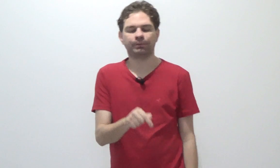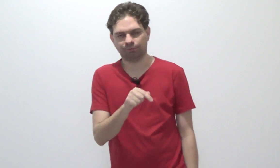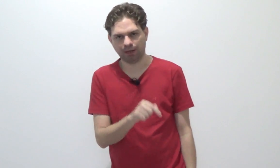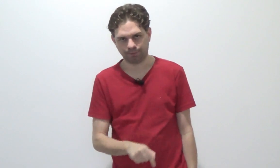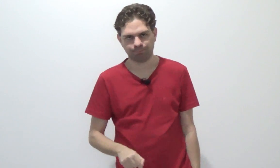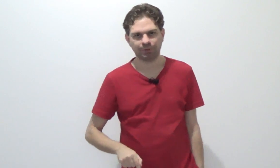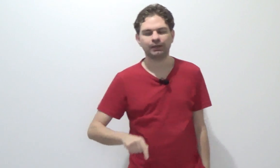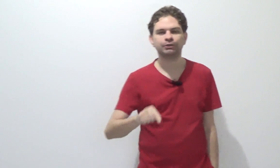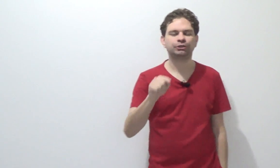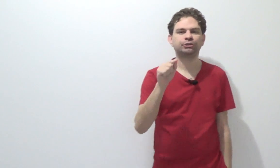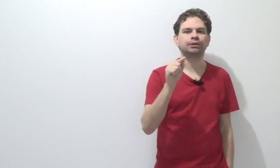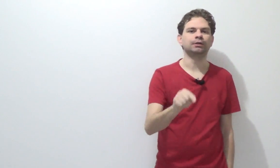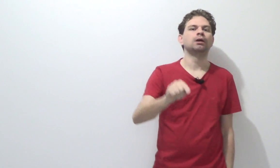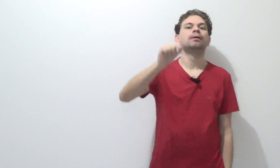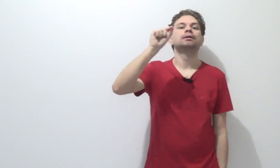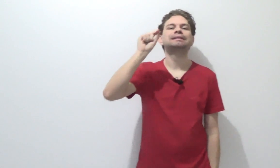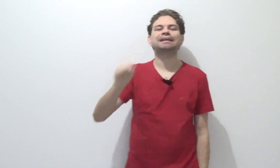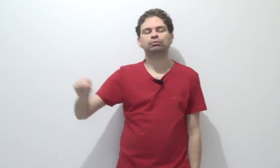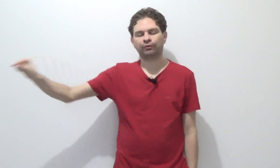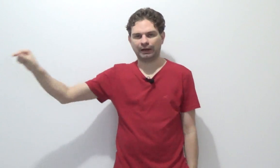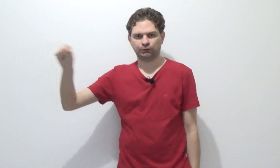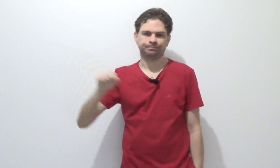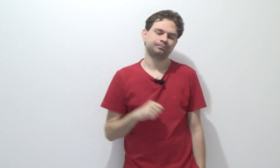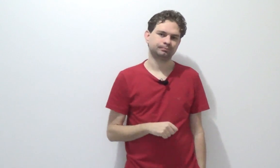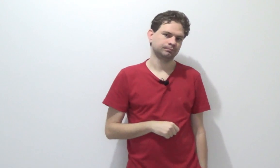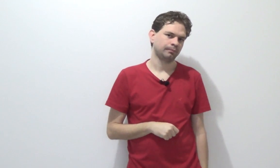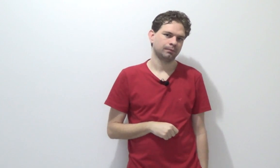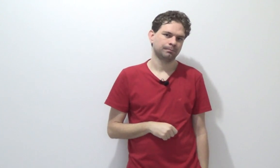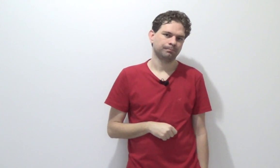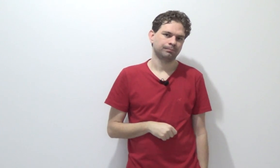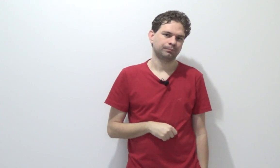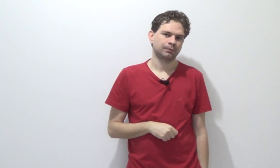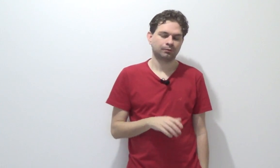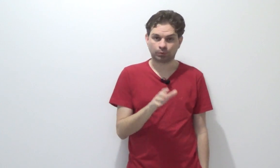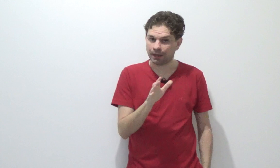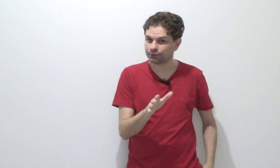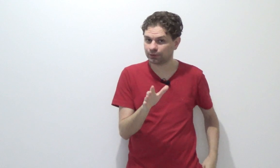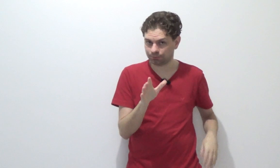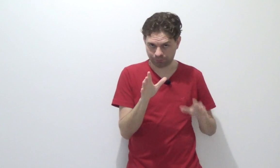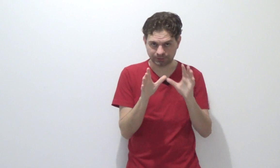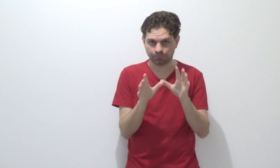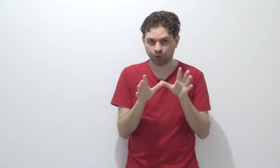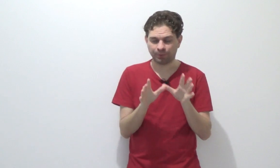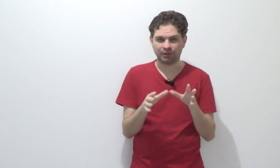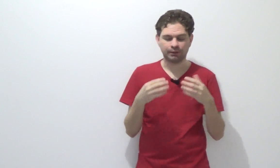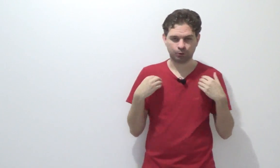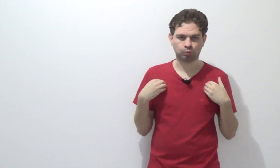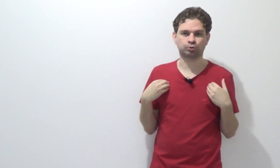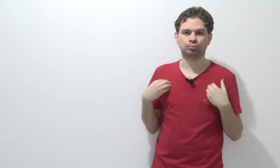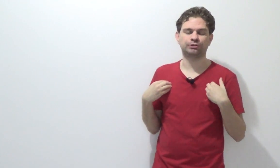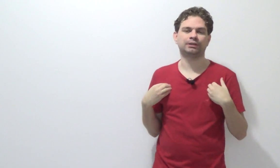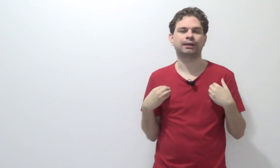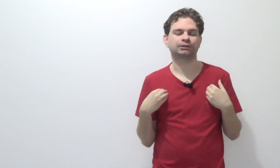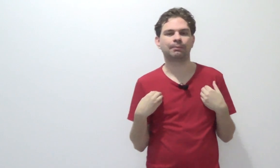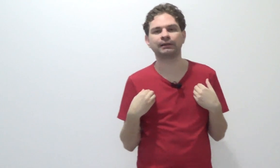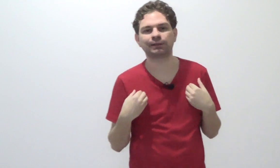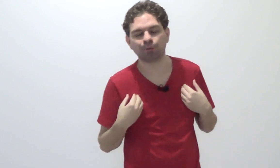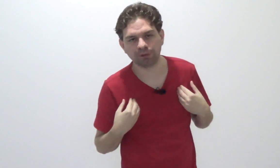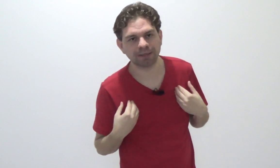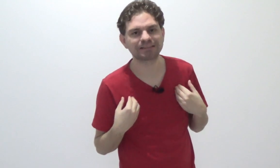privada, ele diz que tanto faz. No caso da ação penal privada, eu costumo dizer que a chamada teoria é